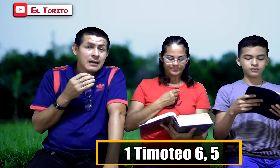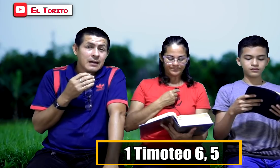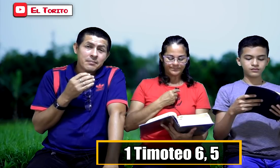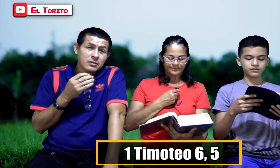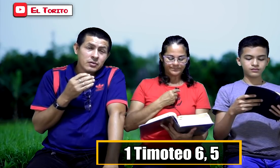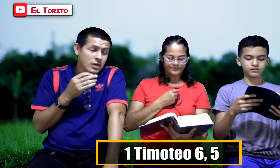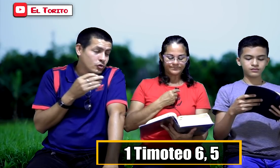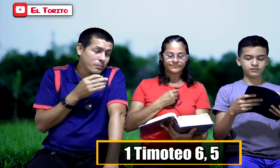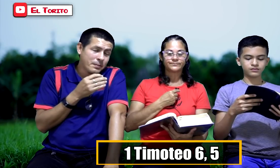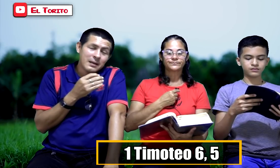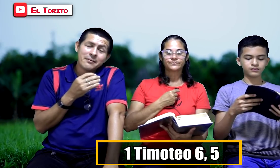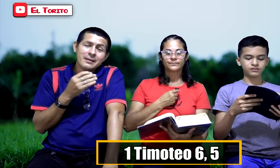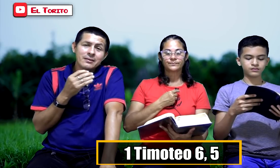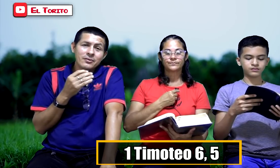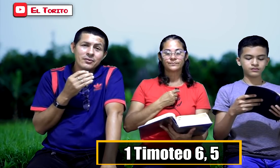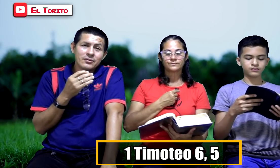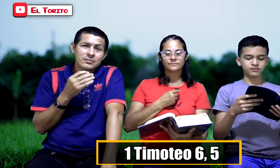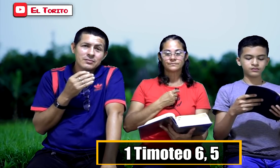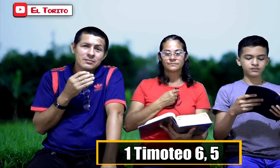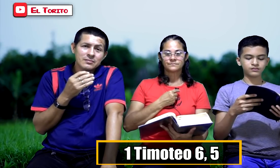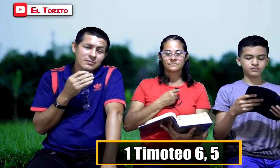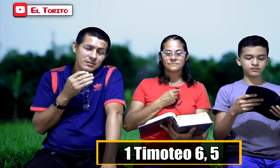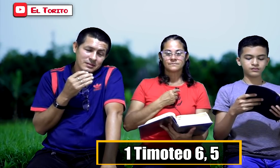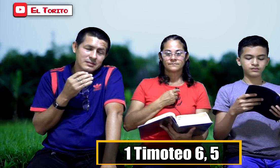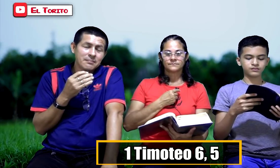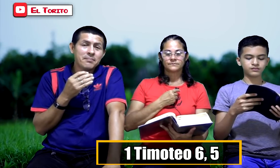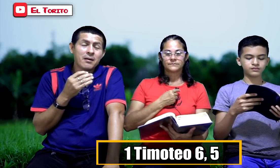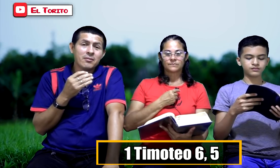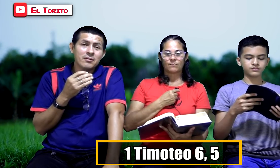Hermano, esto es palabra de Dios, lo dice San Pablo.